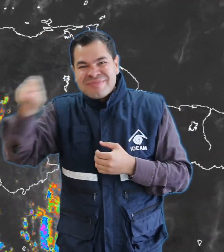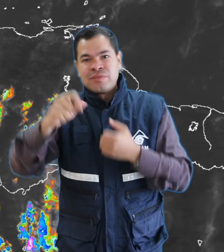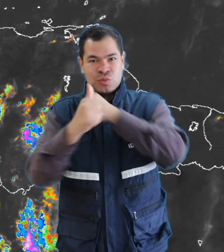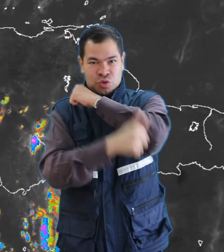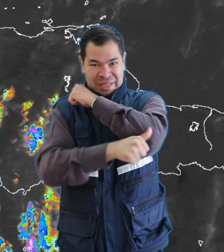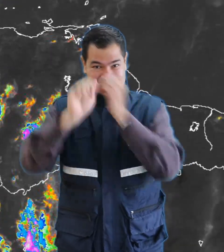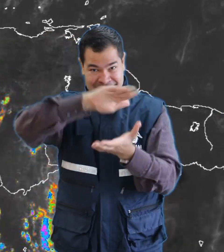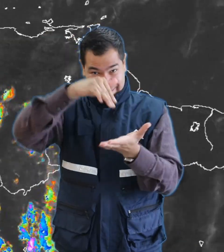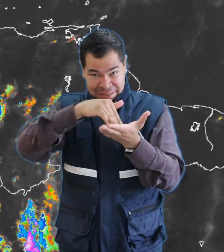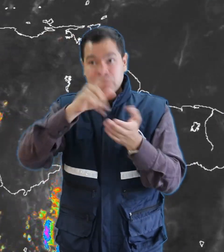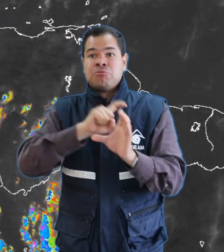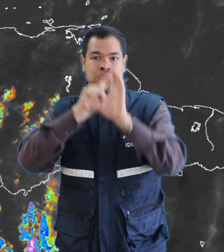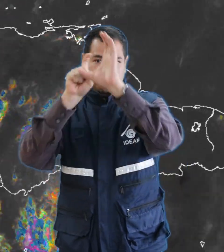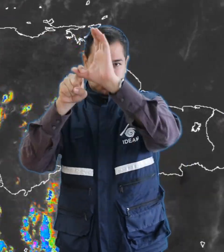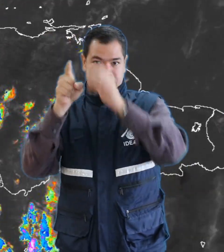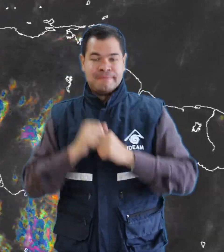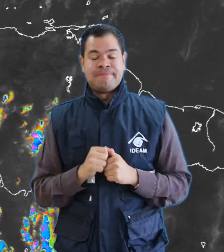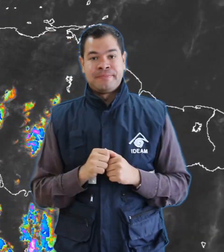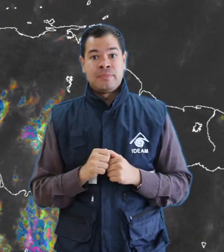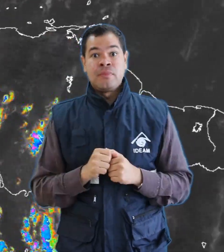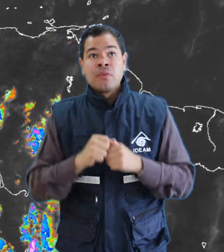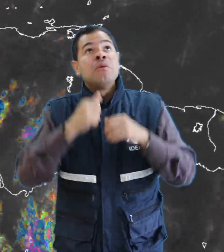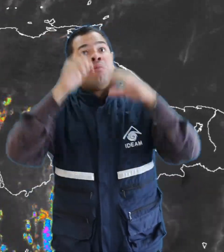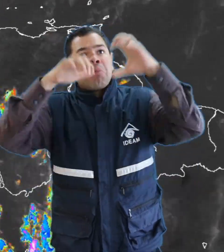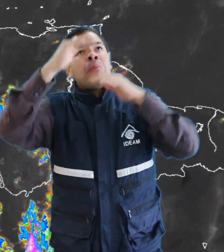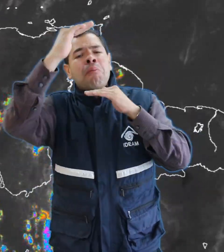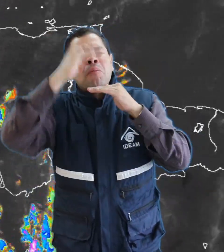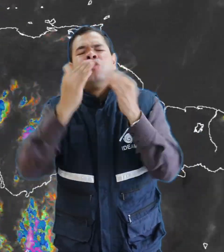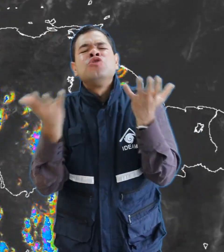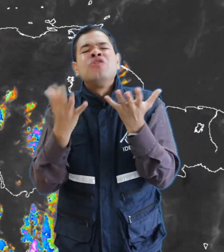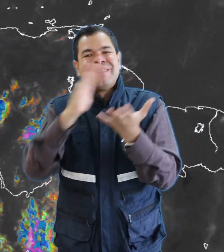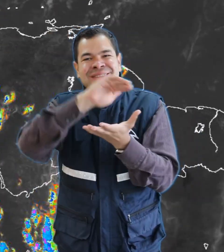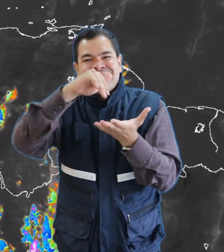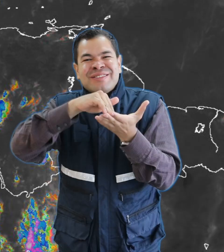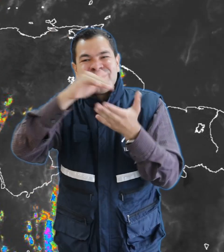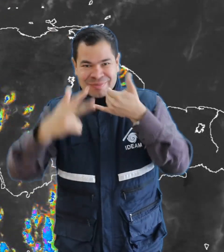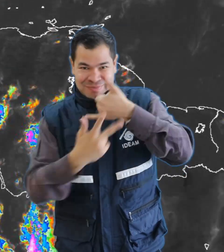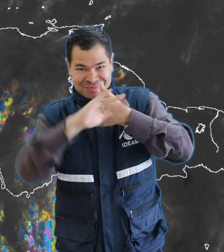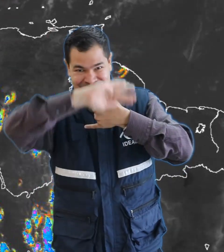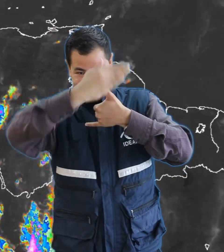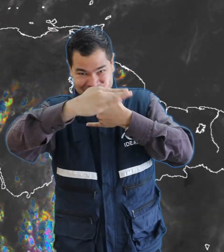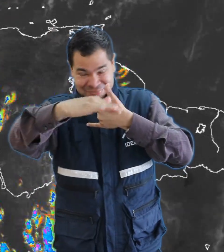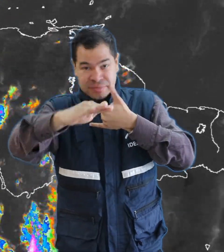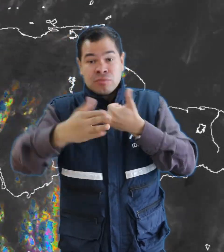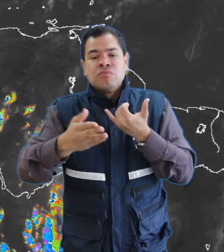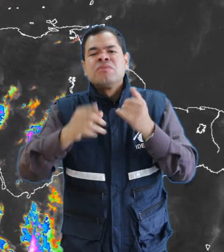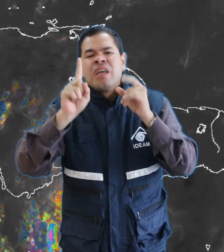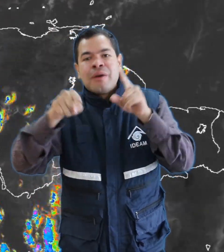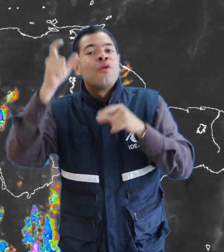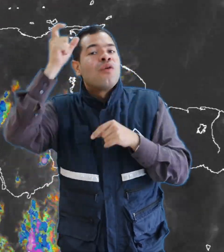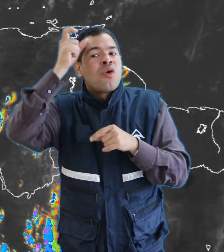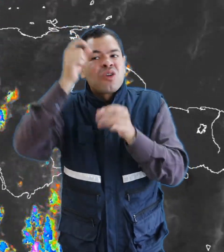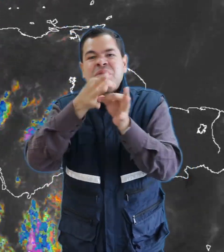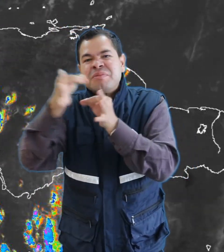Boyacá y en La Guajira. Precipitaciones menos intensas en el centro de la región andina y en algunos sectores de